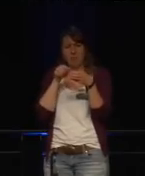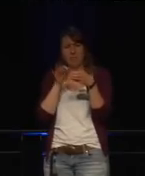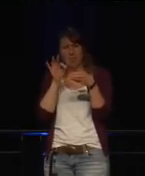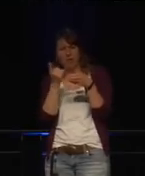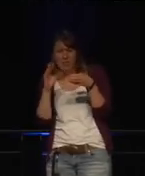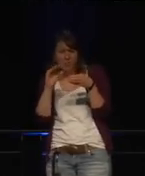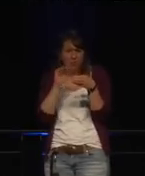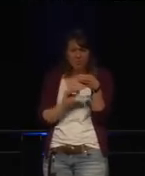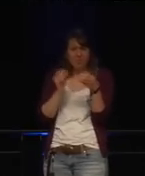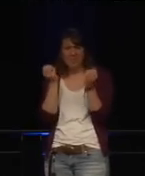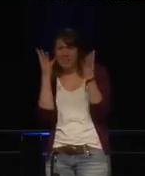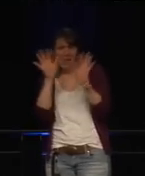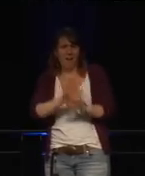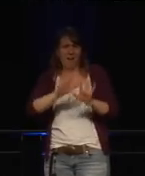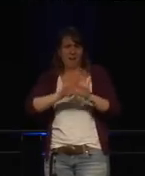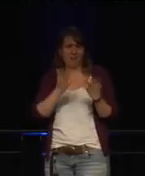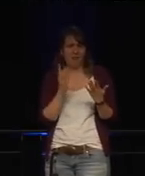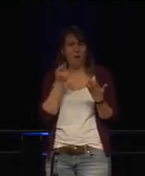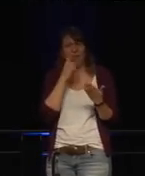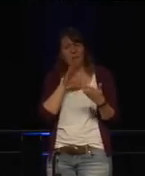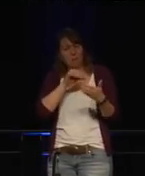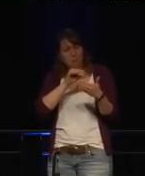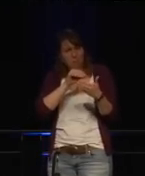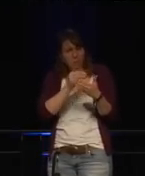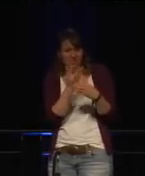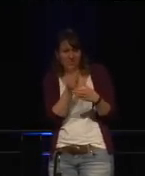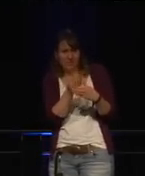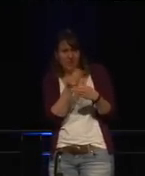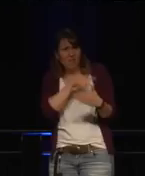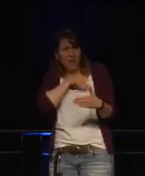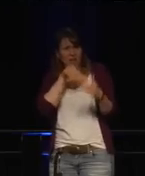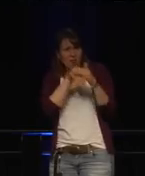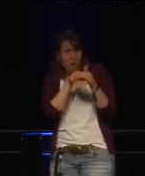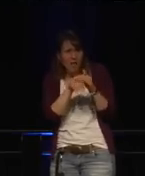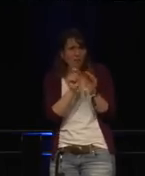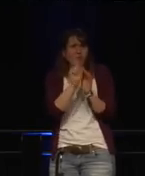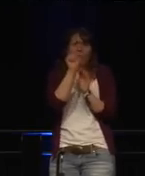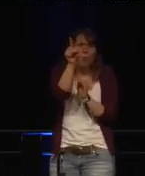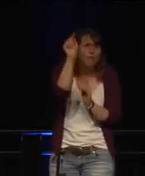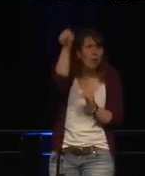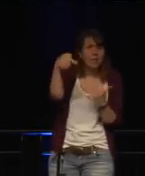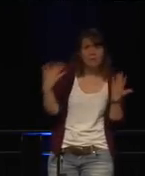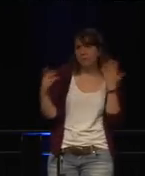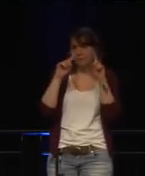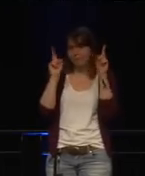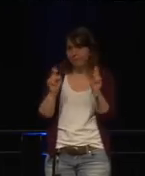gesammelt oder bearbeitet wird. Außer es ist auch nicht klar, wie lange es gespeichert wird.